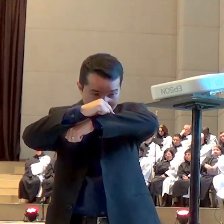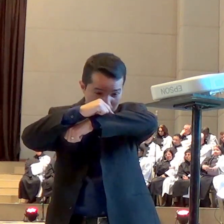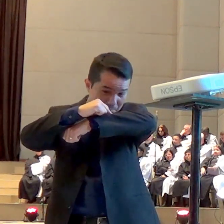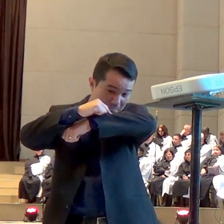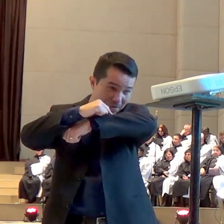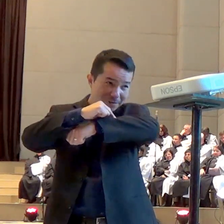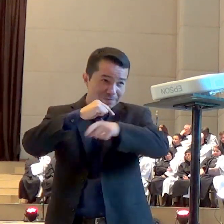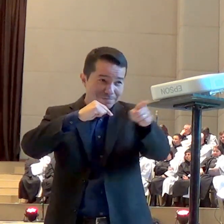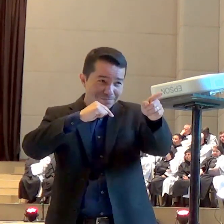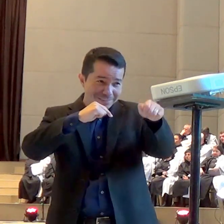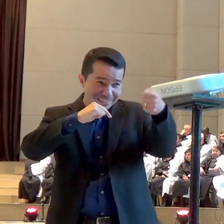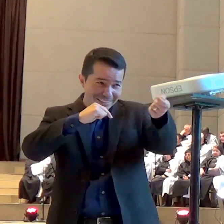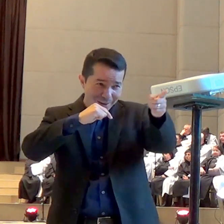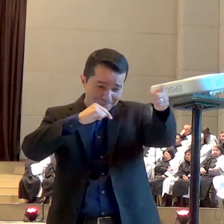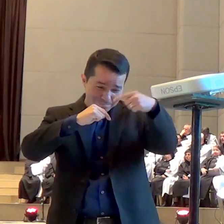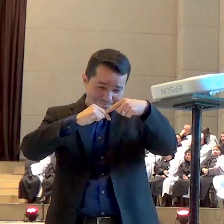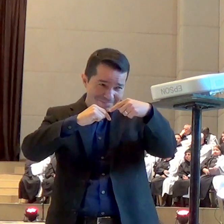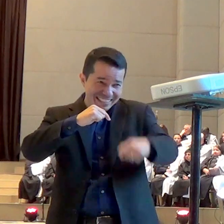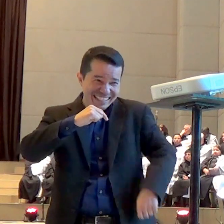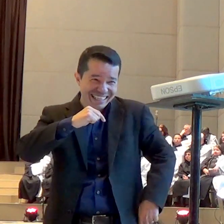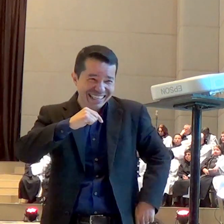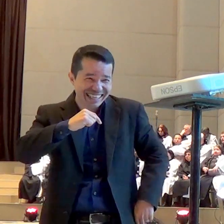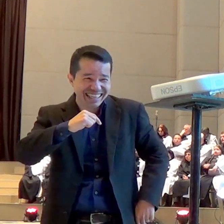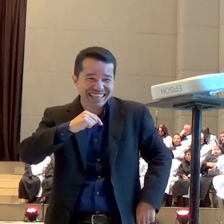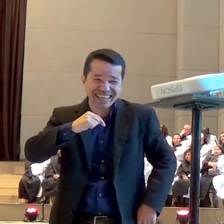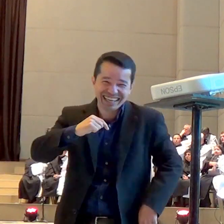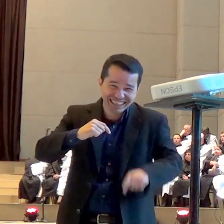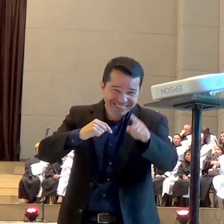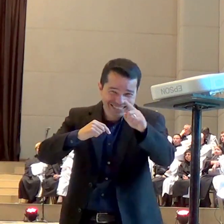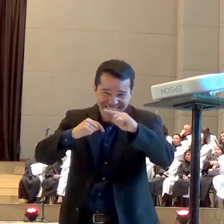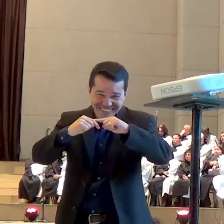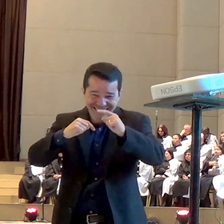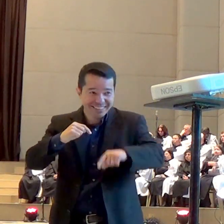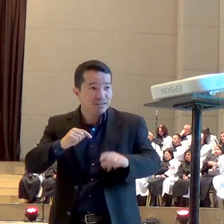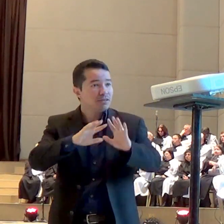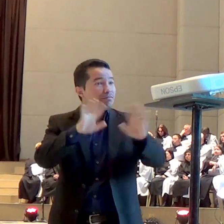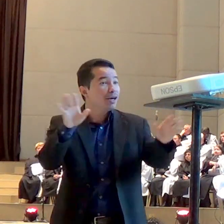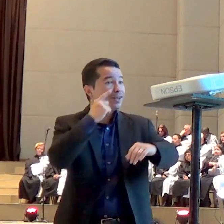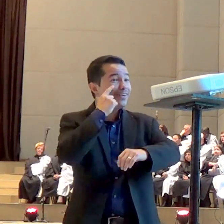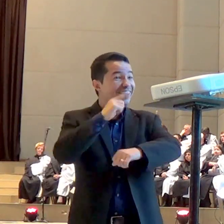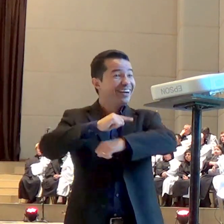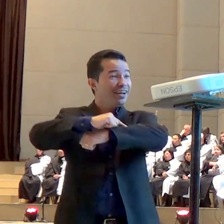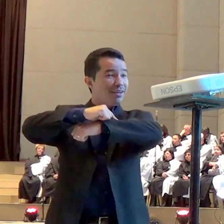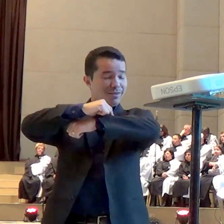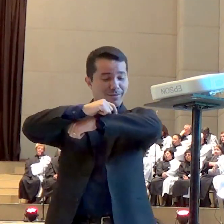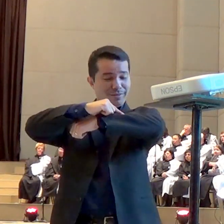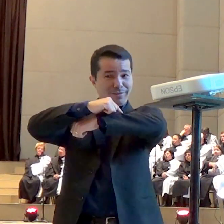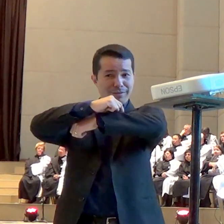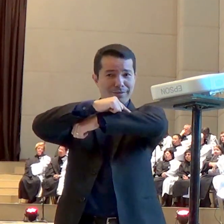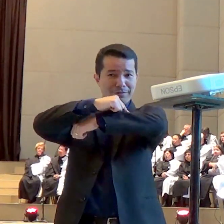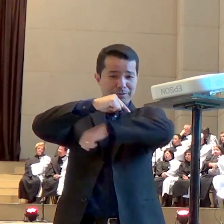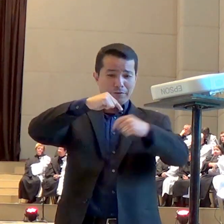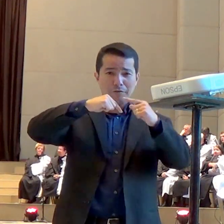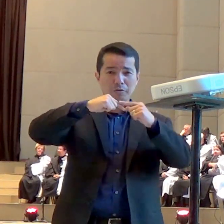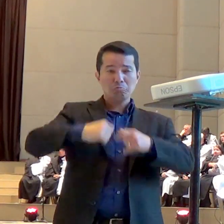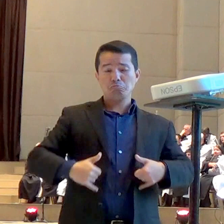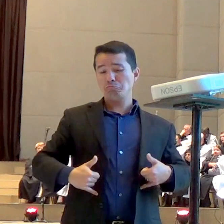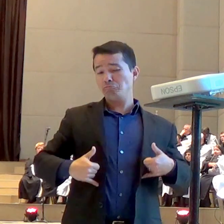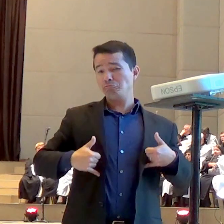e aí a minhoquinha porque aquele texto fala da arrogância do vermezinho de Jacó eu fico imaginando a minhoquinha com a cabecinha